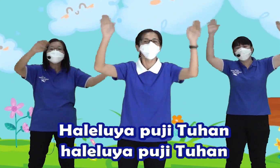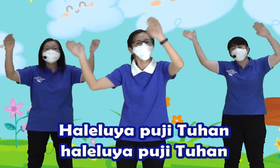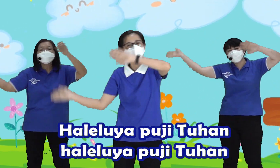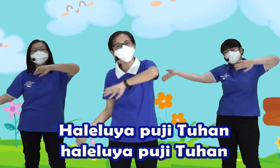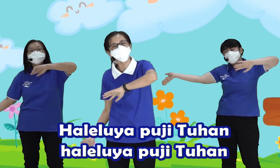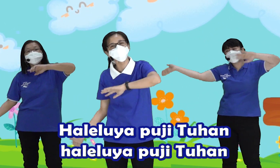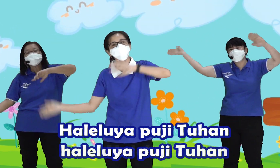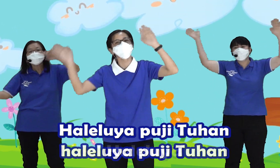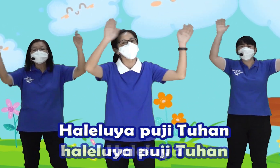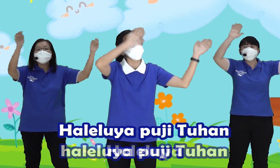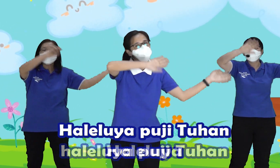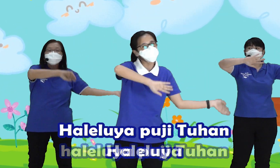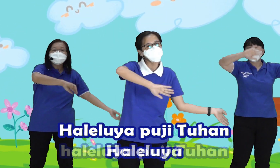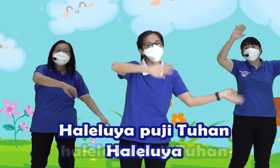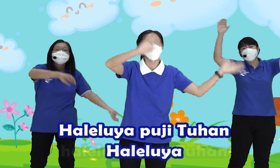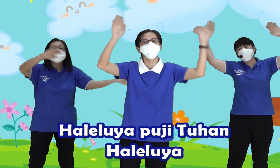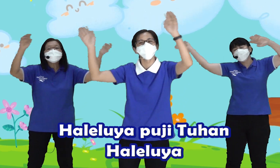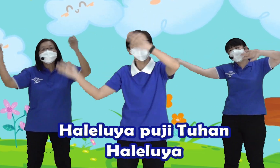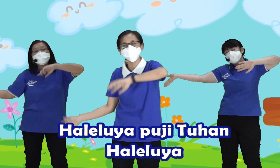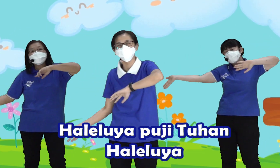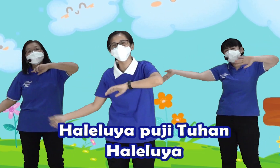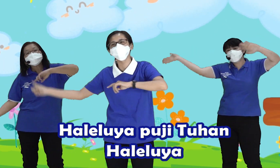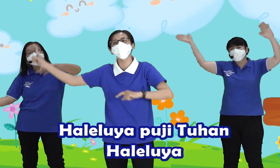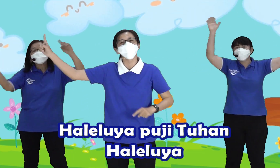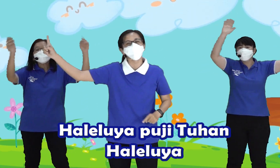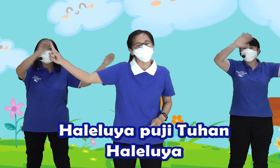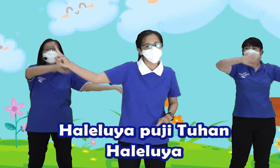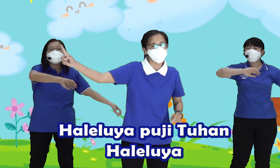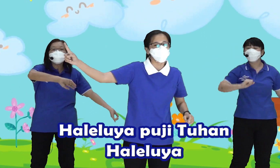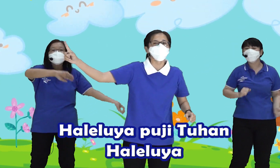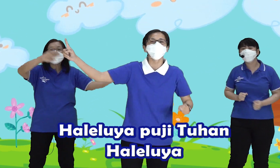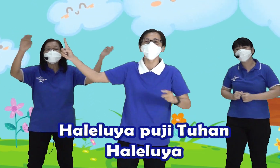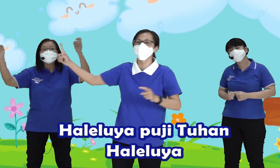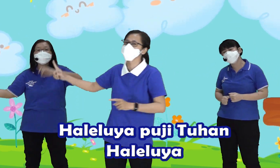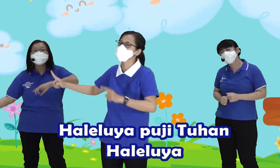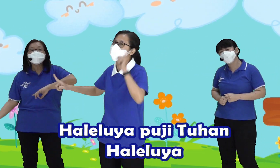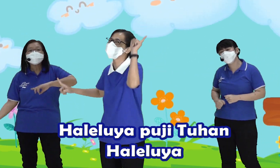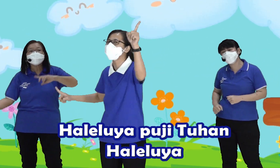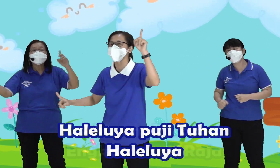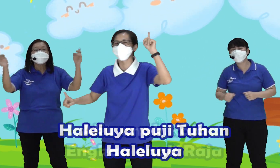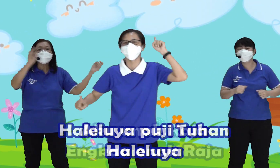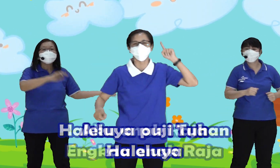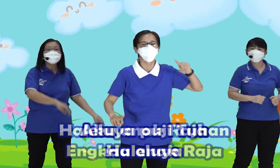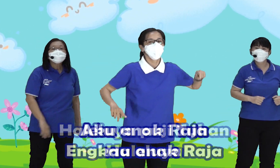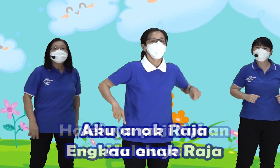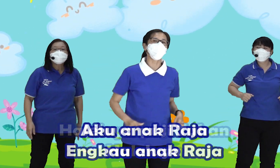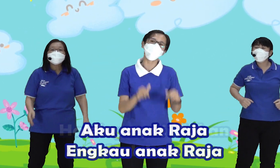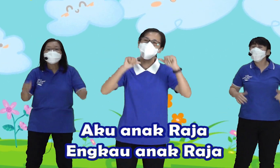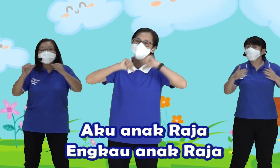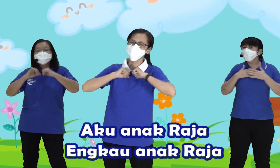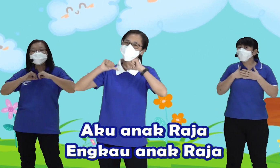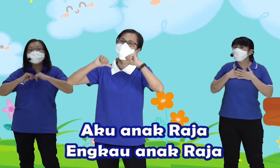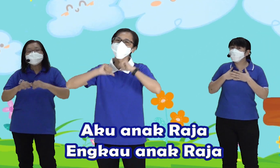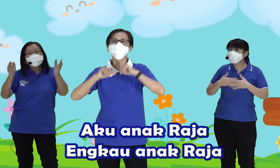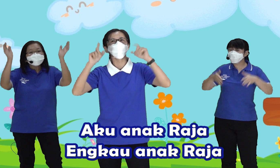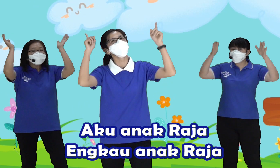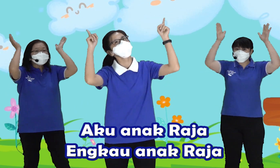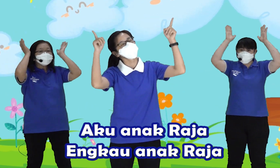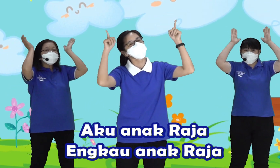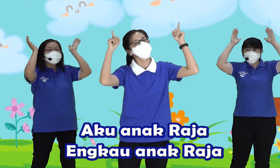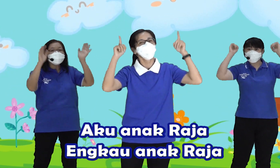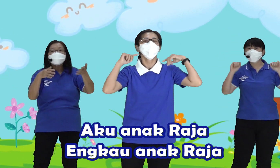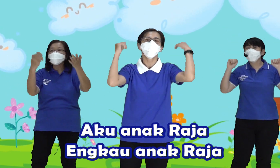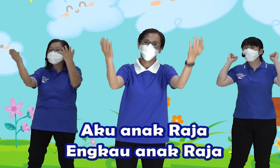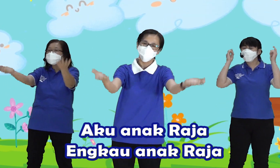haleluya, puji Tuhan, haleluya Aku anak